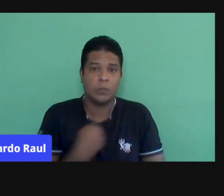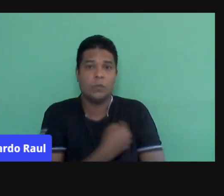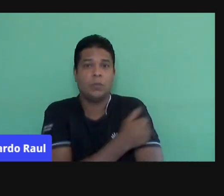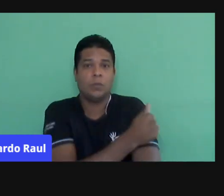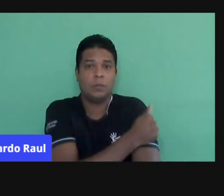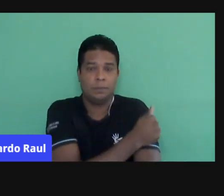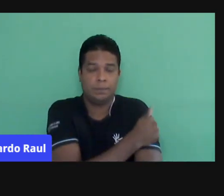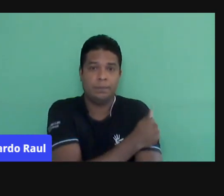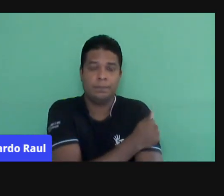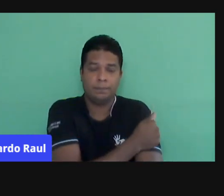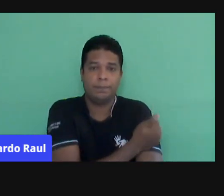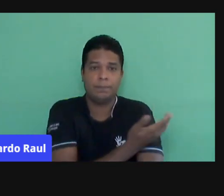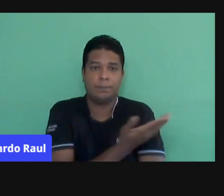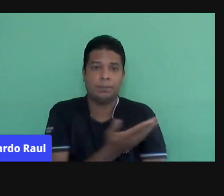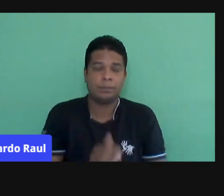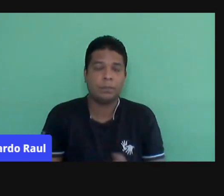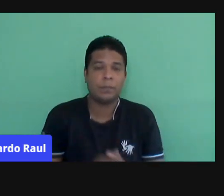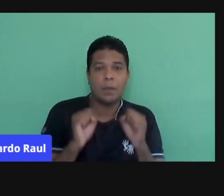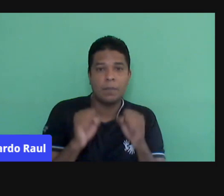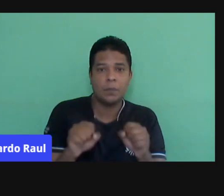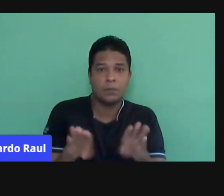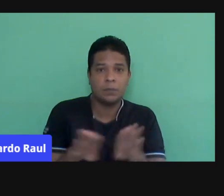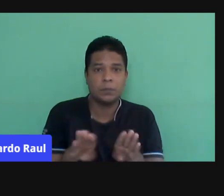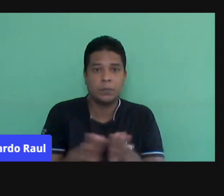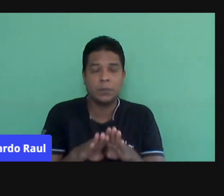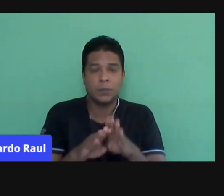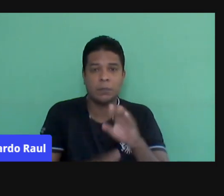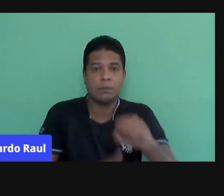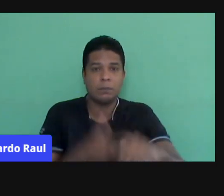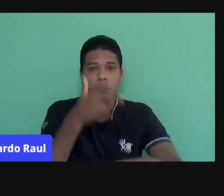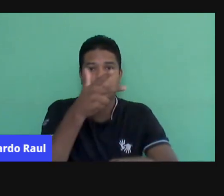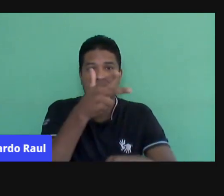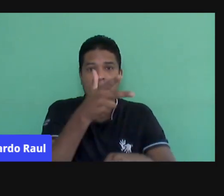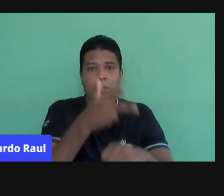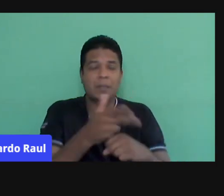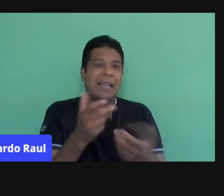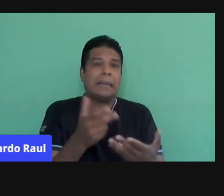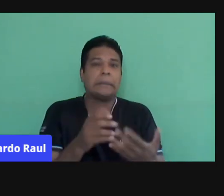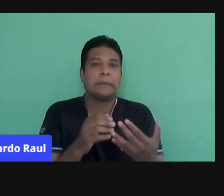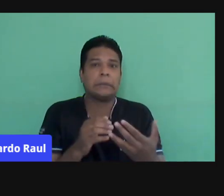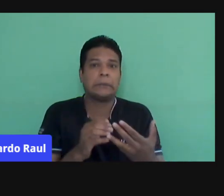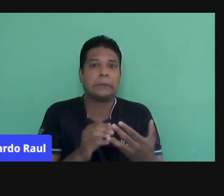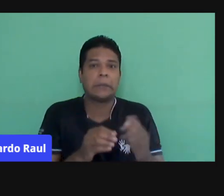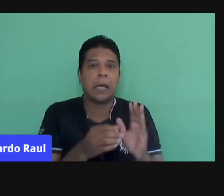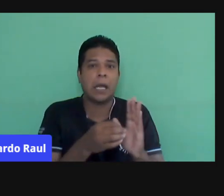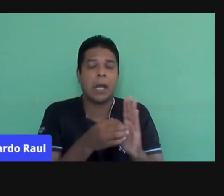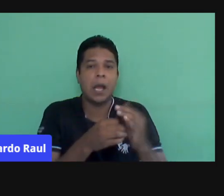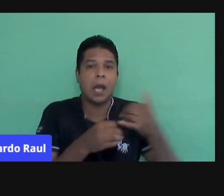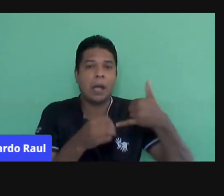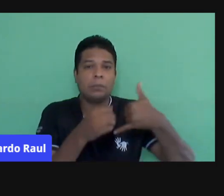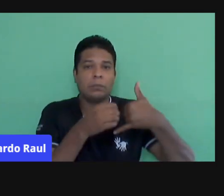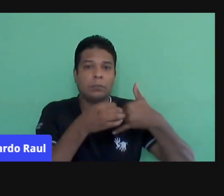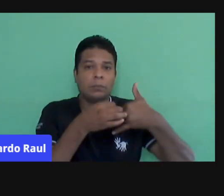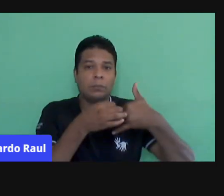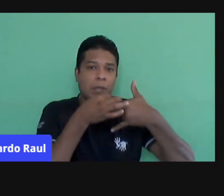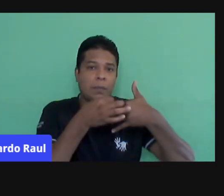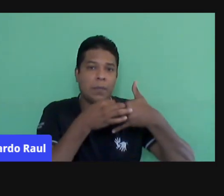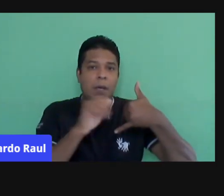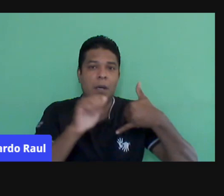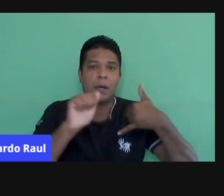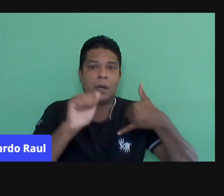falar sobre isso? Eu também posso gravar apenas áudio. Ah, eu tenho vergonha, eu não quero me expor tanto, né?